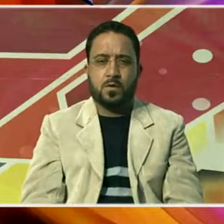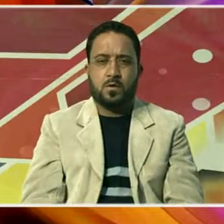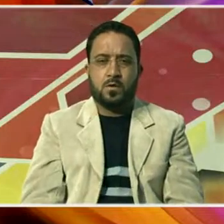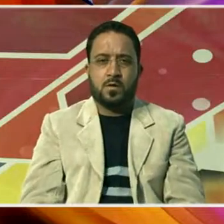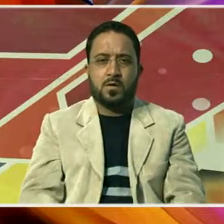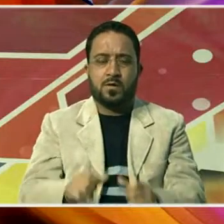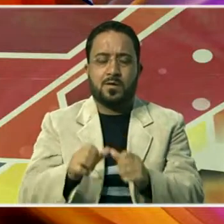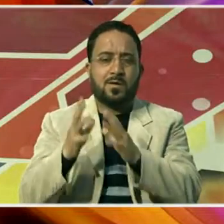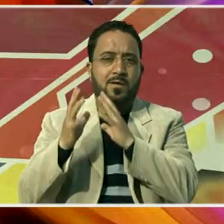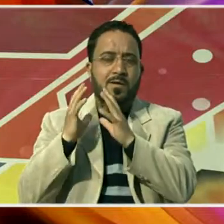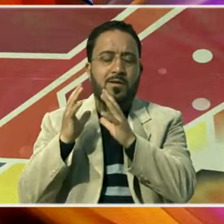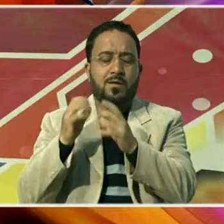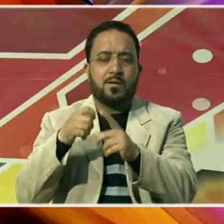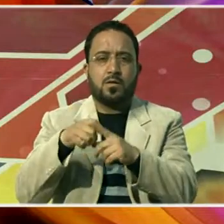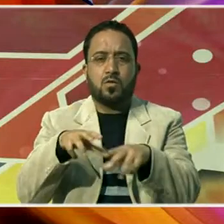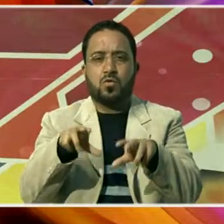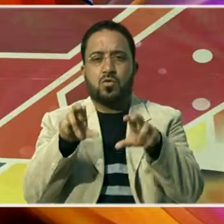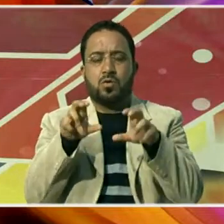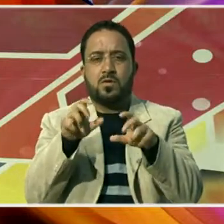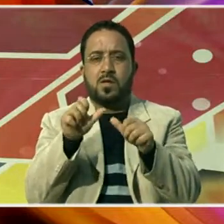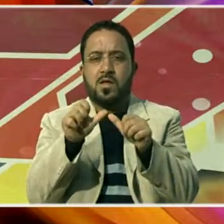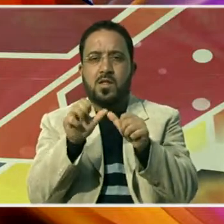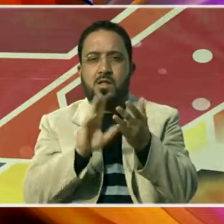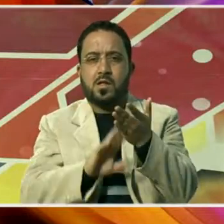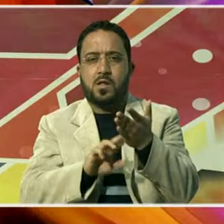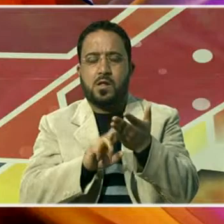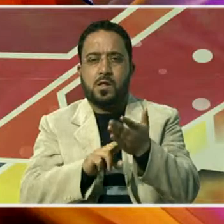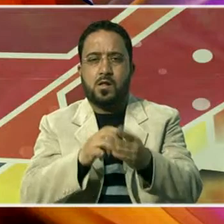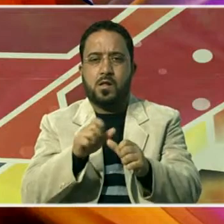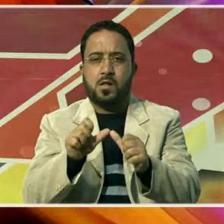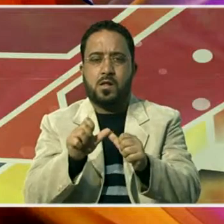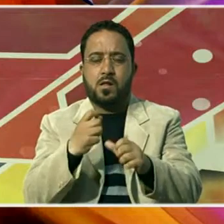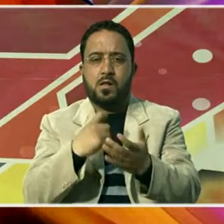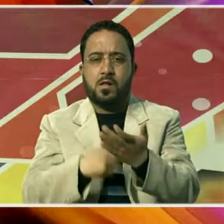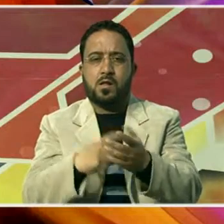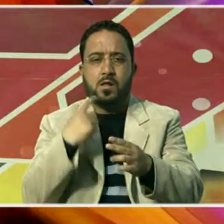کیریلا کے گورنر عارف محمد خان بھی موجود تھے